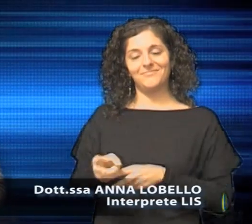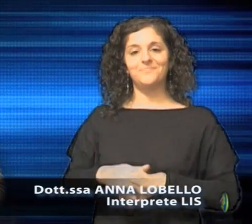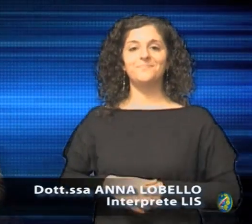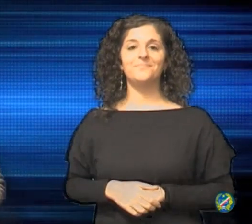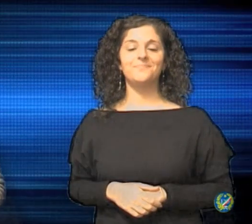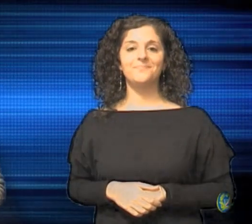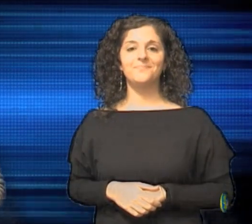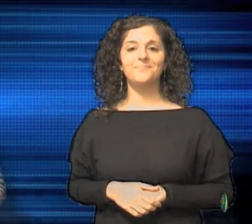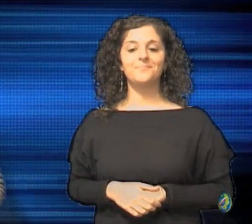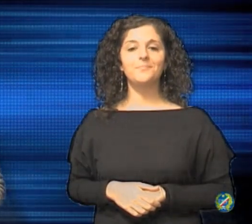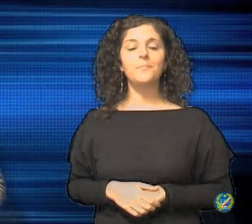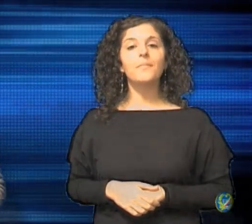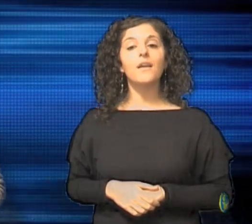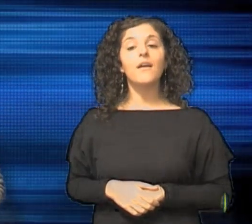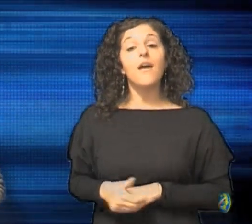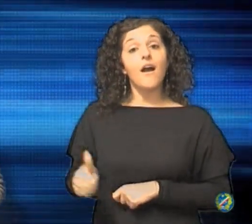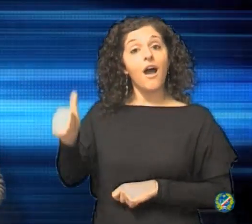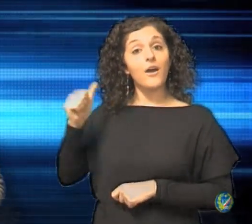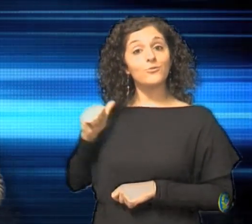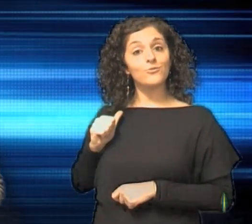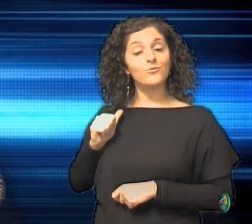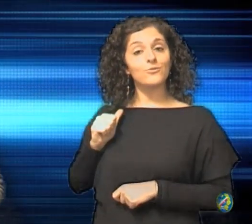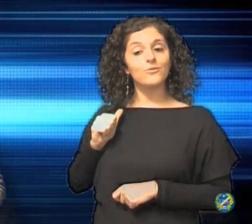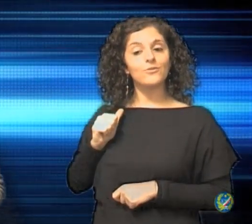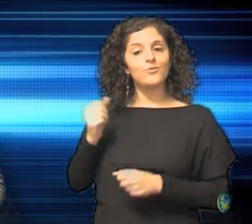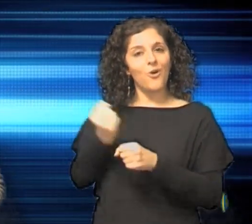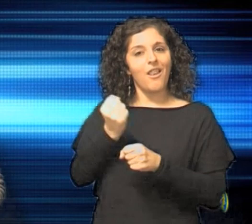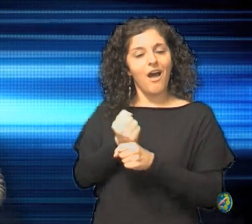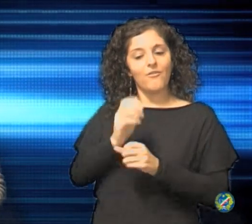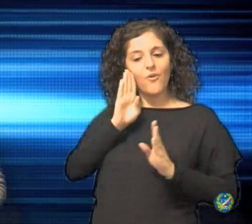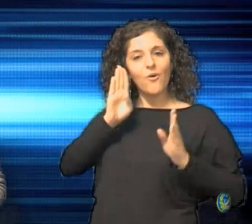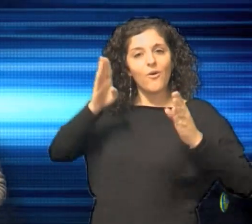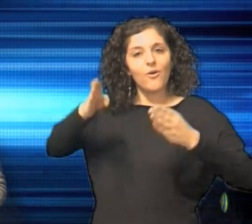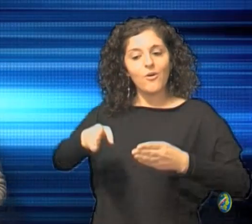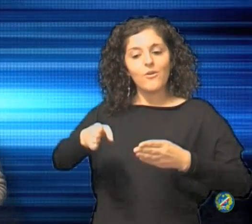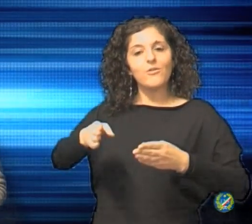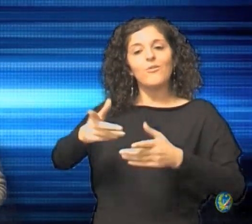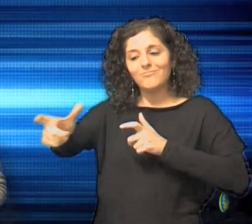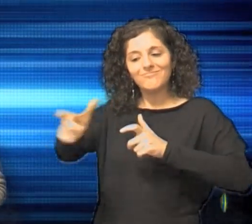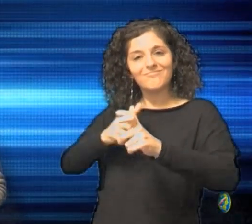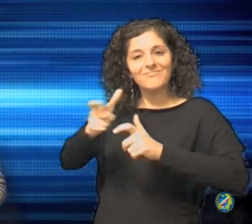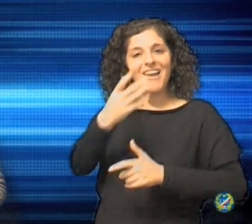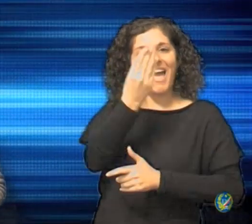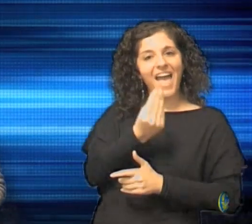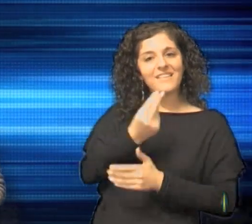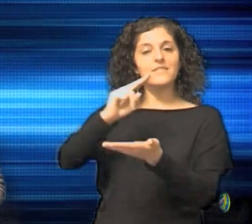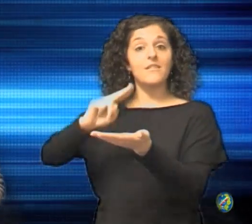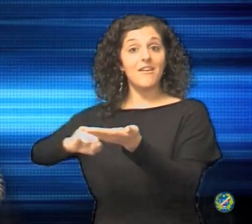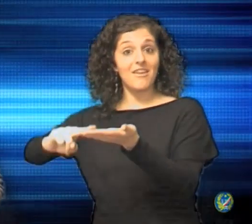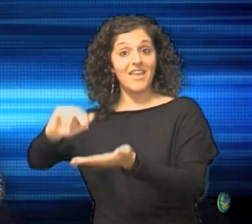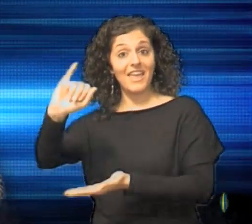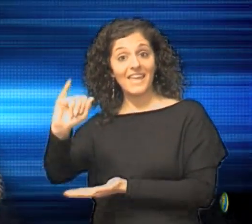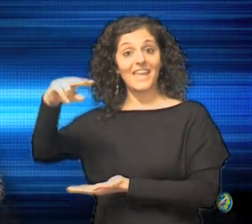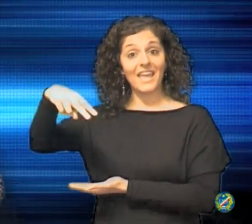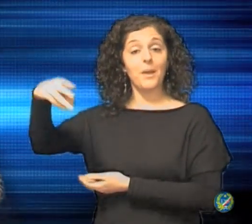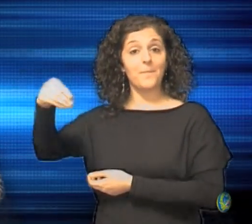Dall'anno scorso mi occupo dei rapporti con l'INPS. Come sapete l'INPS è diventato